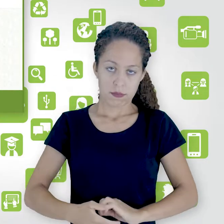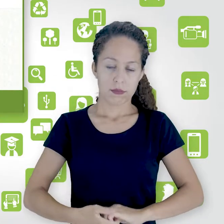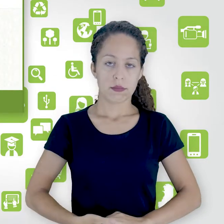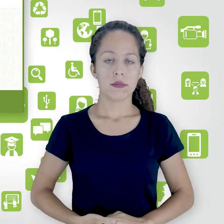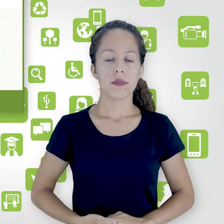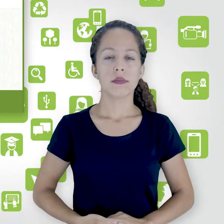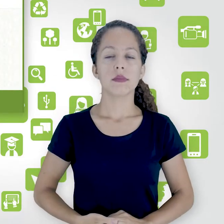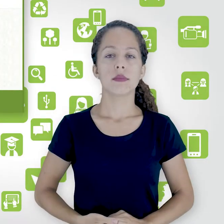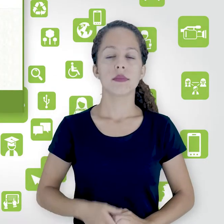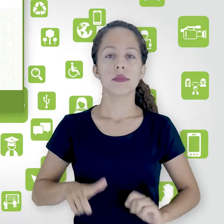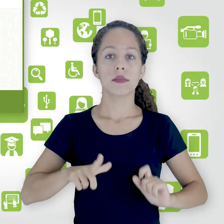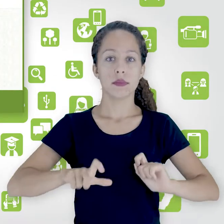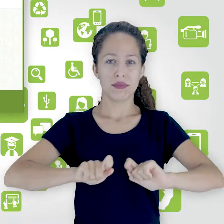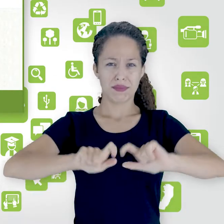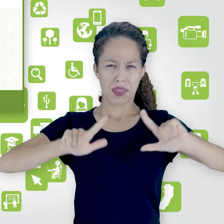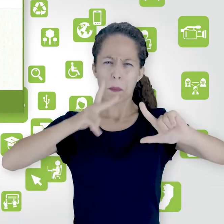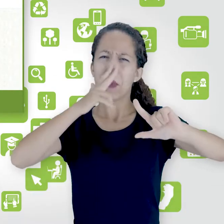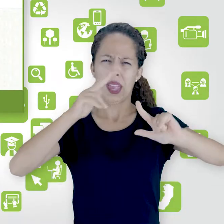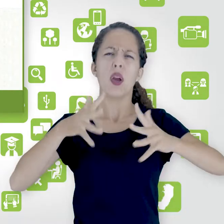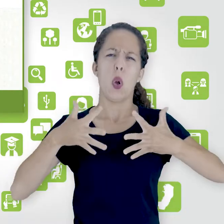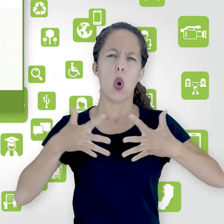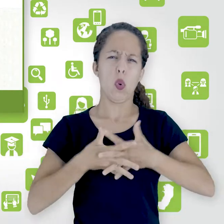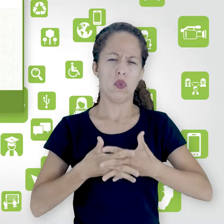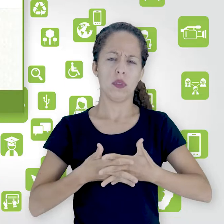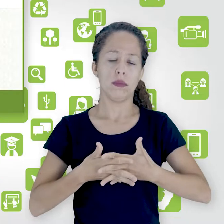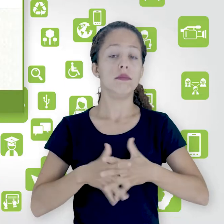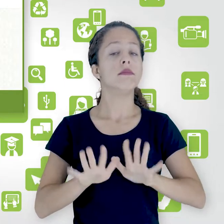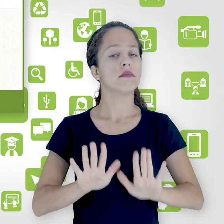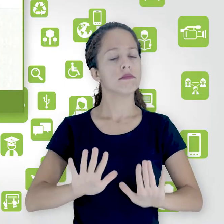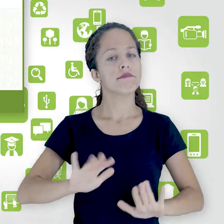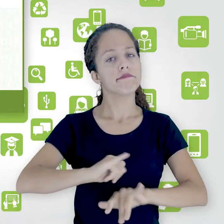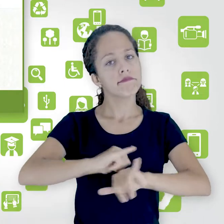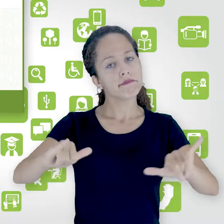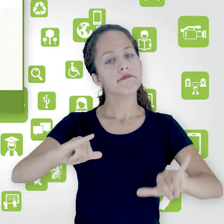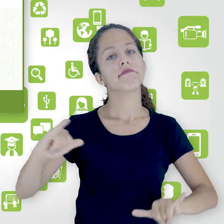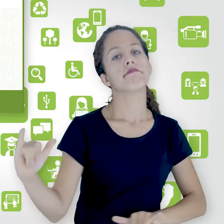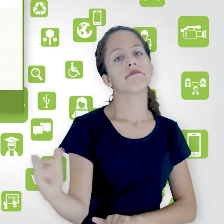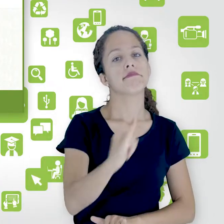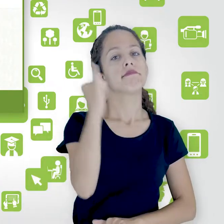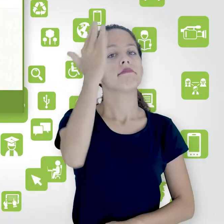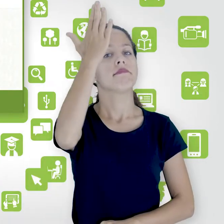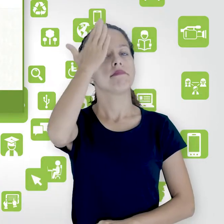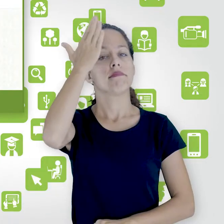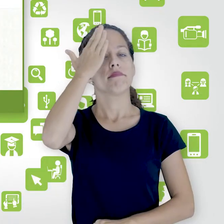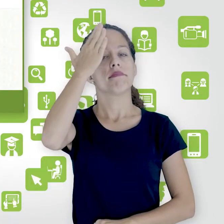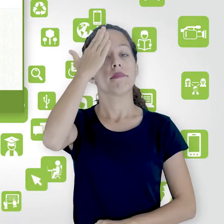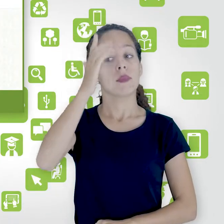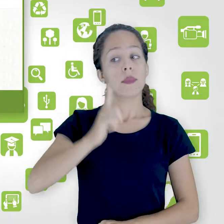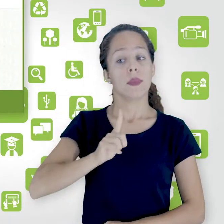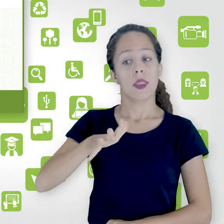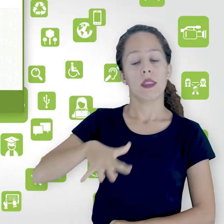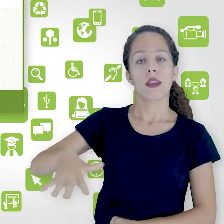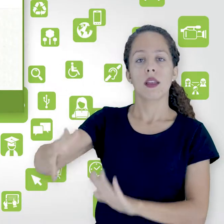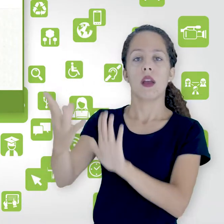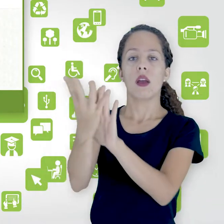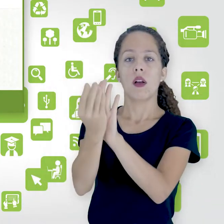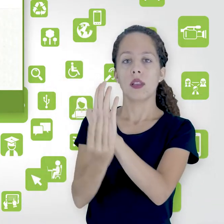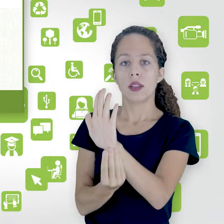Esta tela é um pouco confusa, importante saber que existe essa área aqui que é o conteúdo do banco de